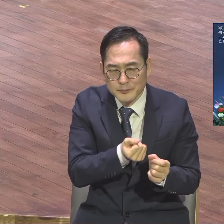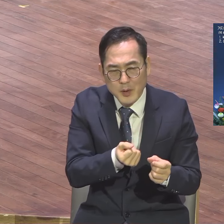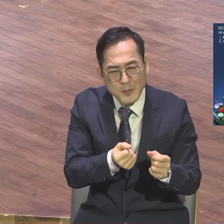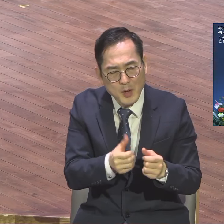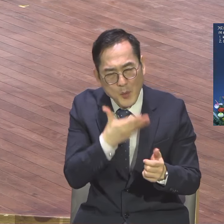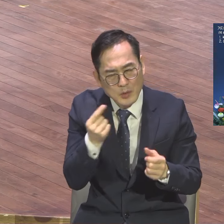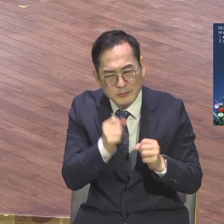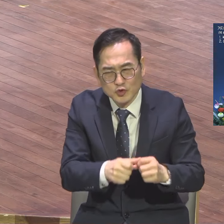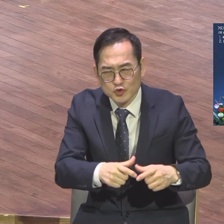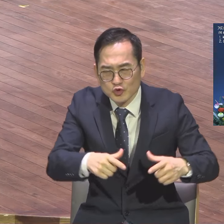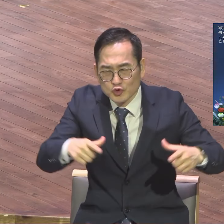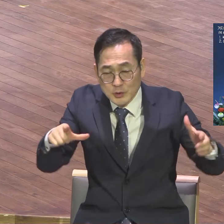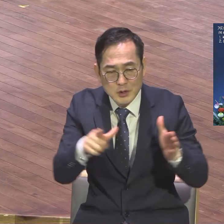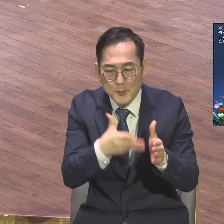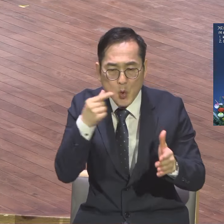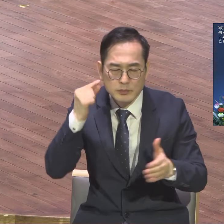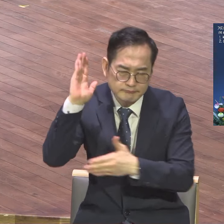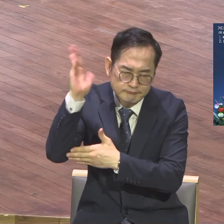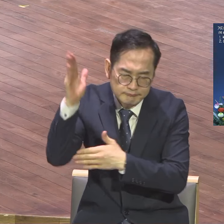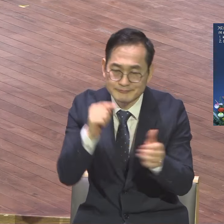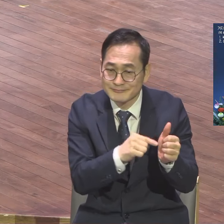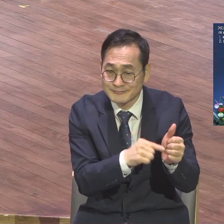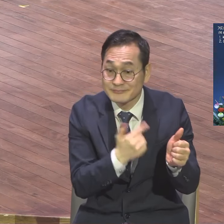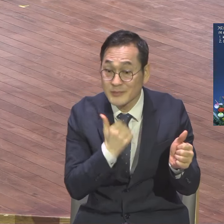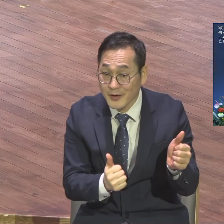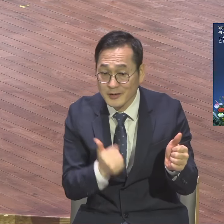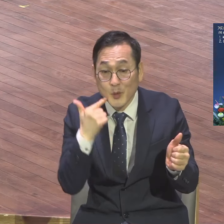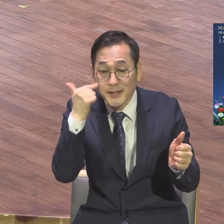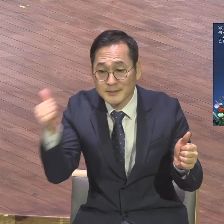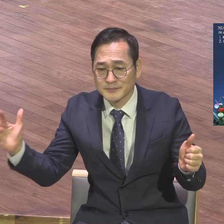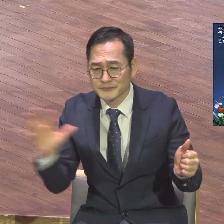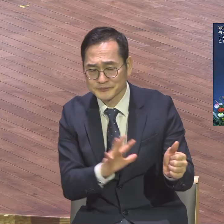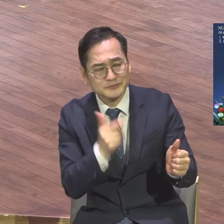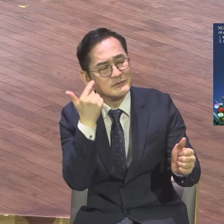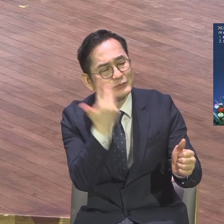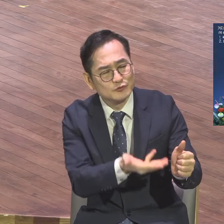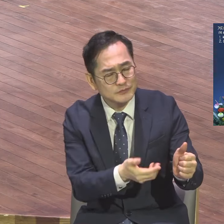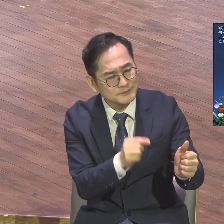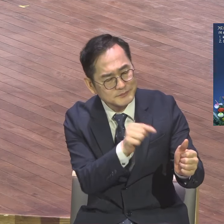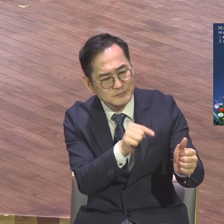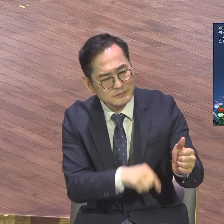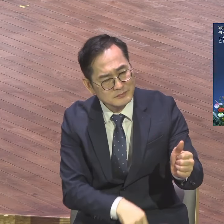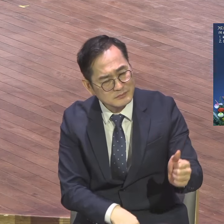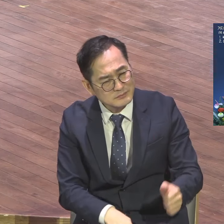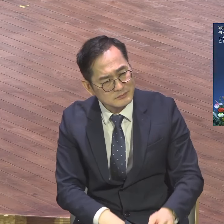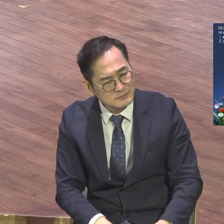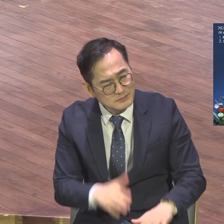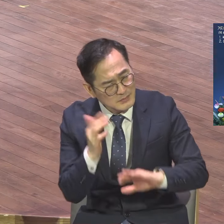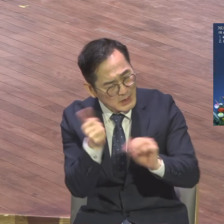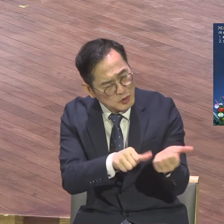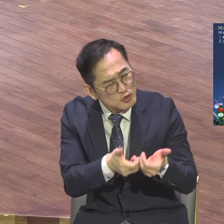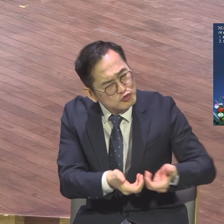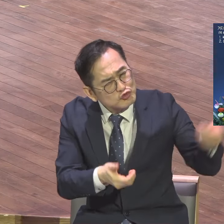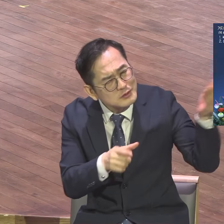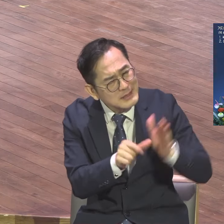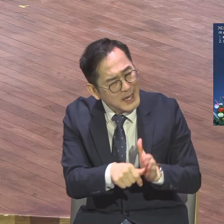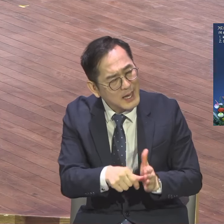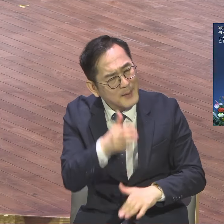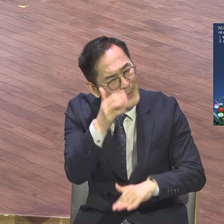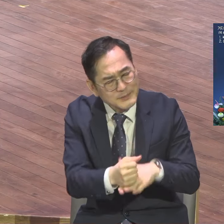목사님에게 누가 질문했는데 뭐라고 질문했냐 목사님은 나중에 세상을 떠날 때 어떤 간증을 하고